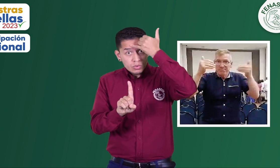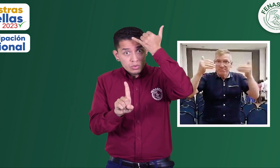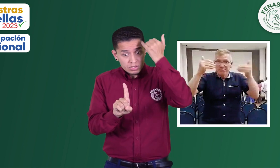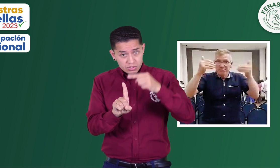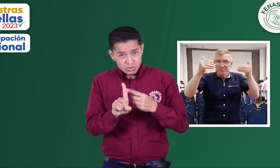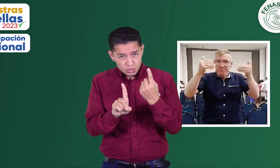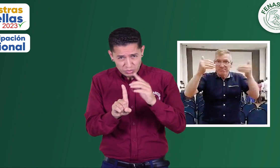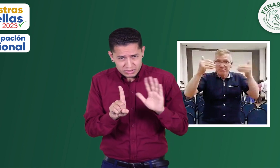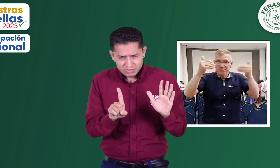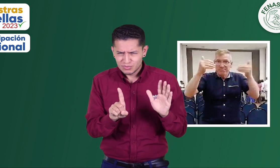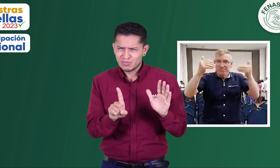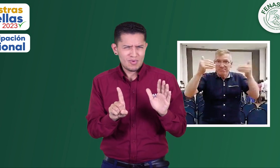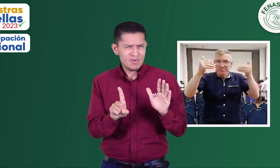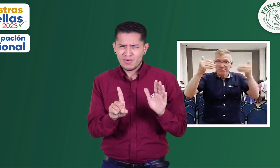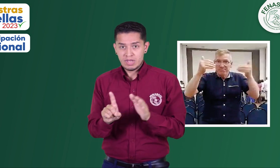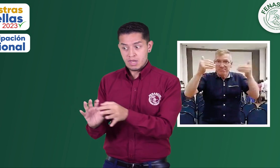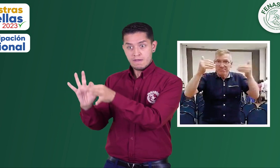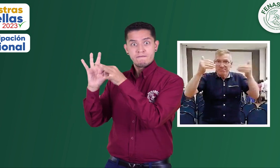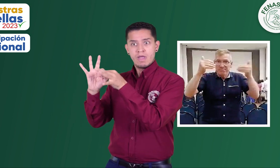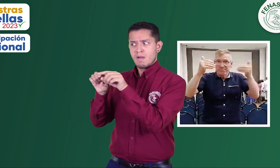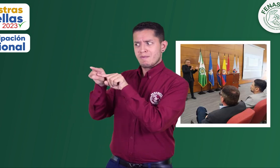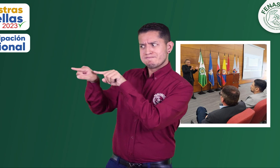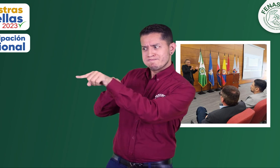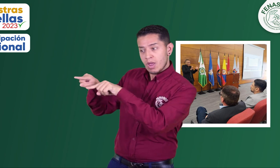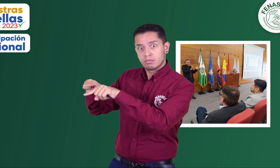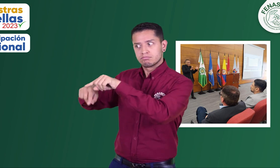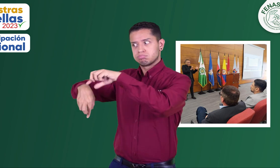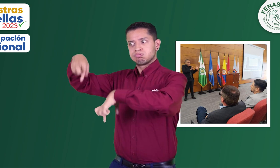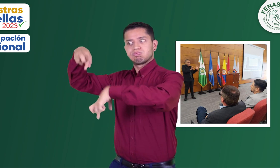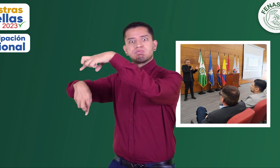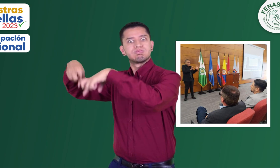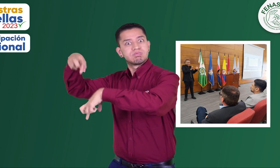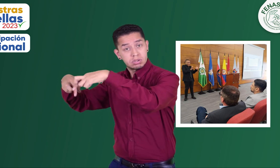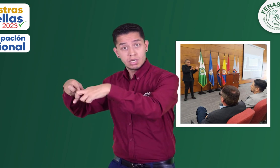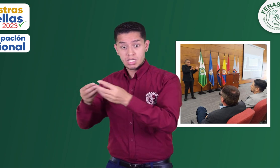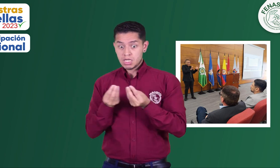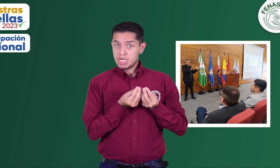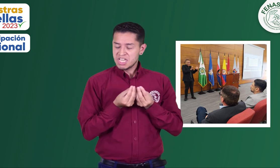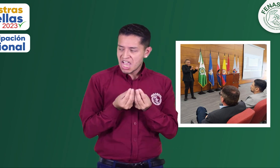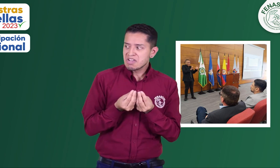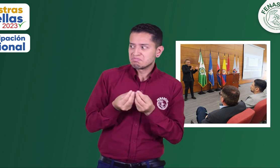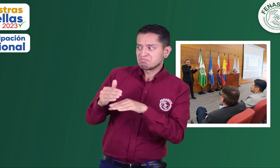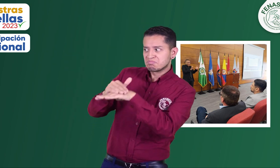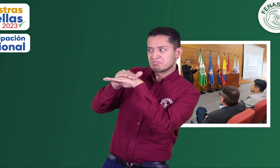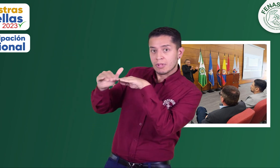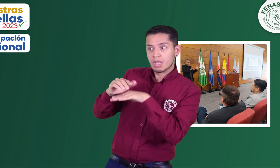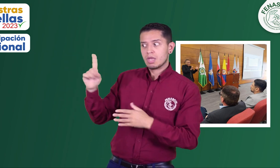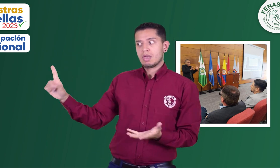En distintos espacios, algunos profesionales de FENASCOL también han hecho presencia participativa